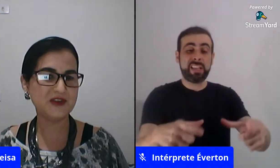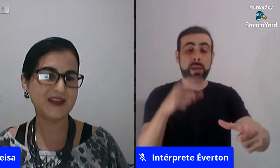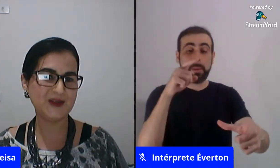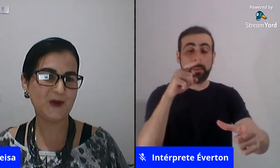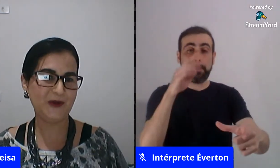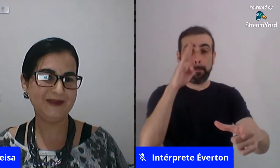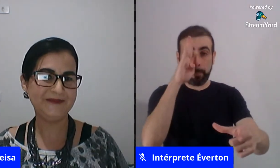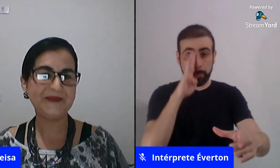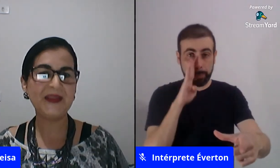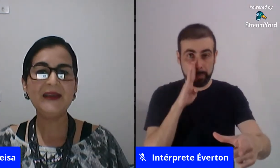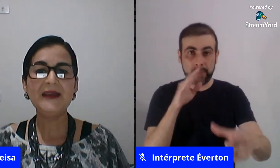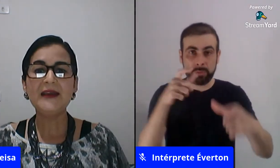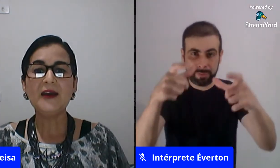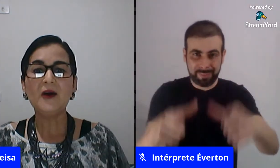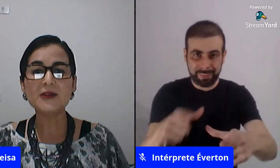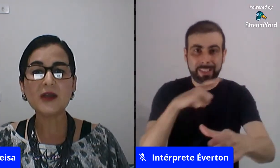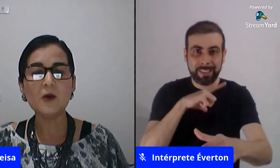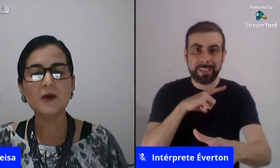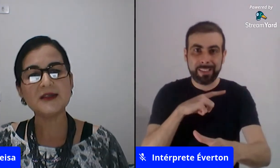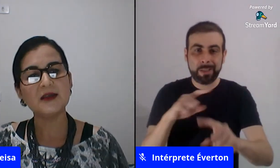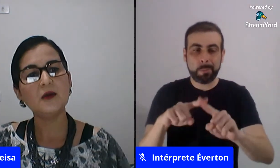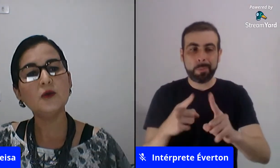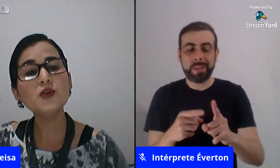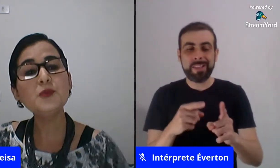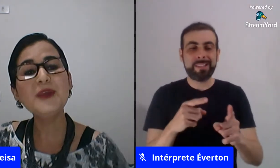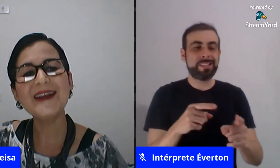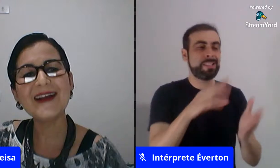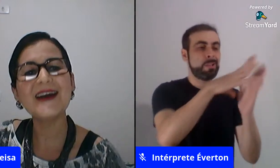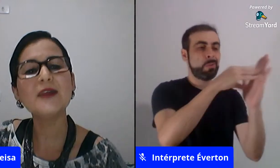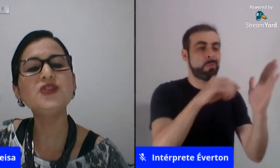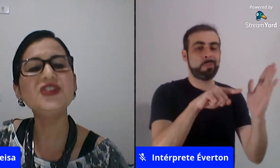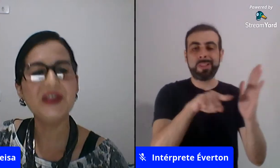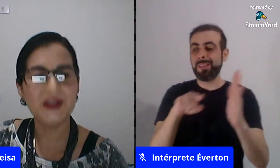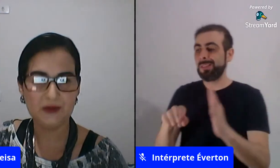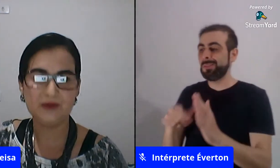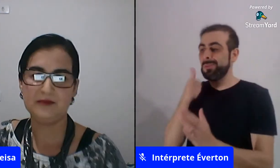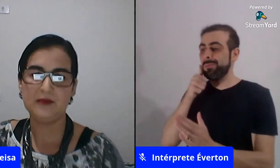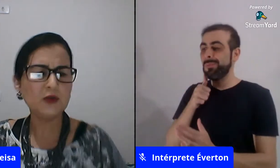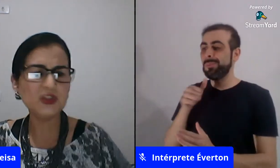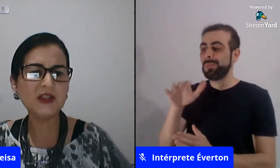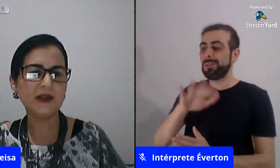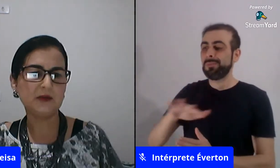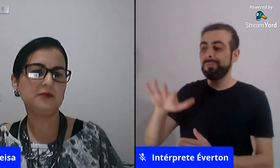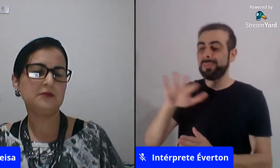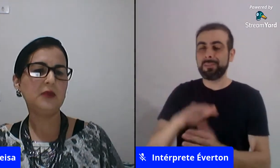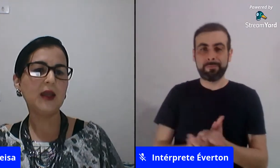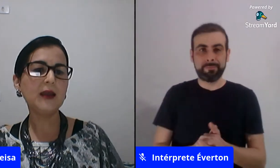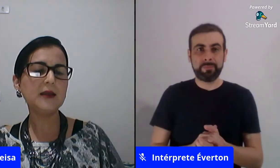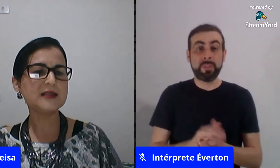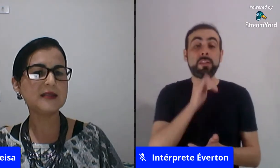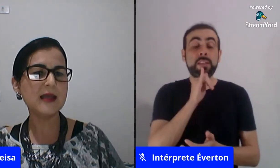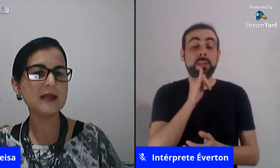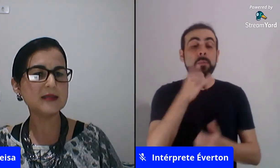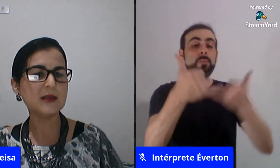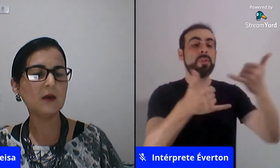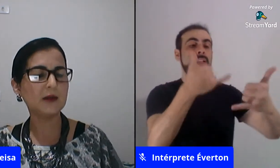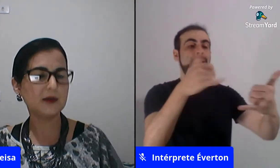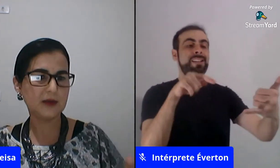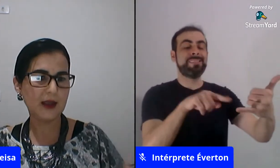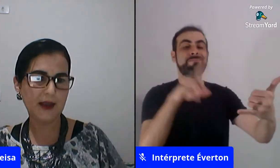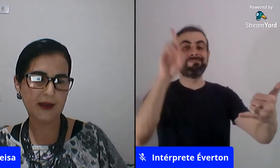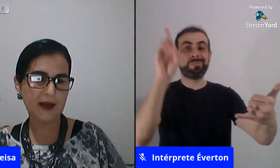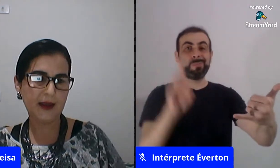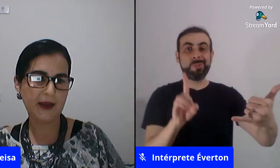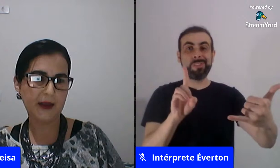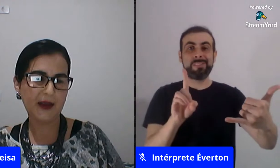reproduzir isso na escola outra coisa o brincar é um direito é um direito né nas leis estão